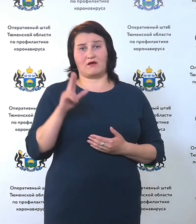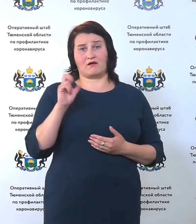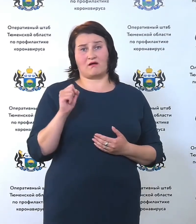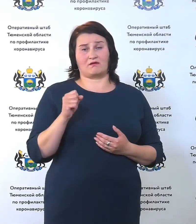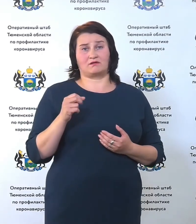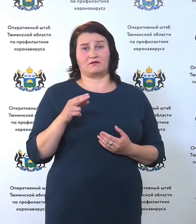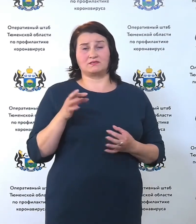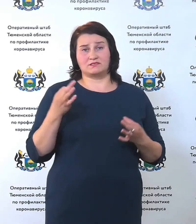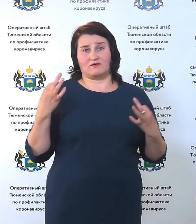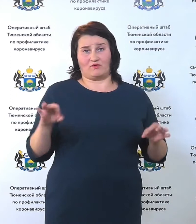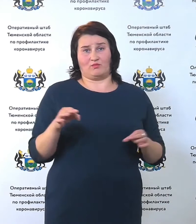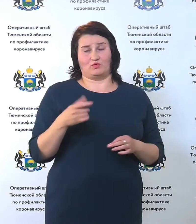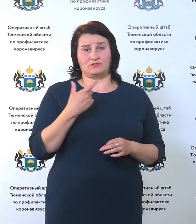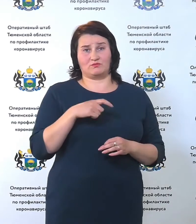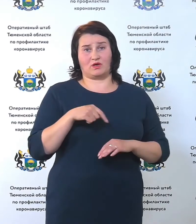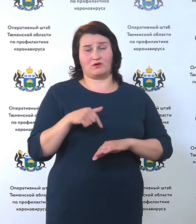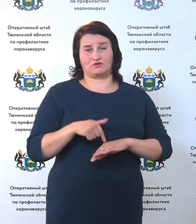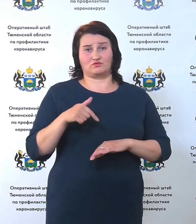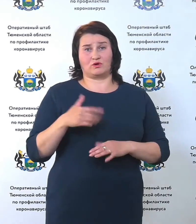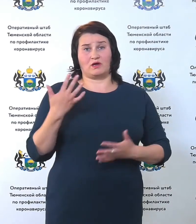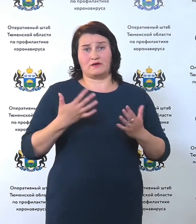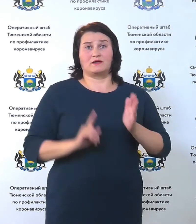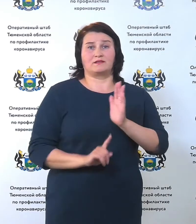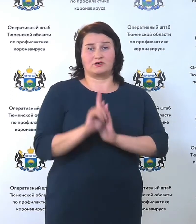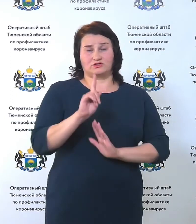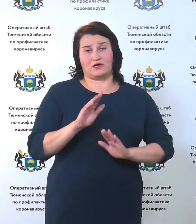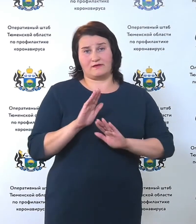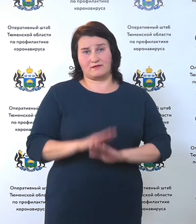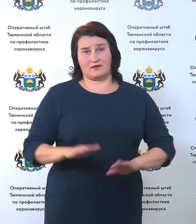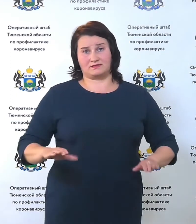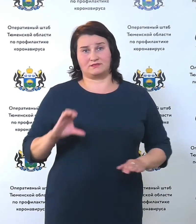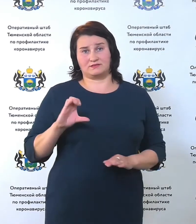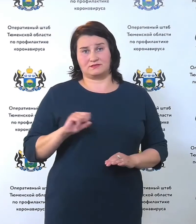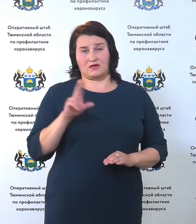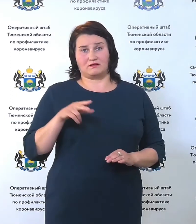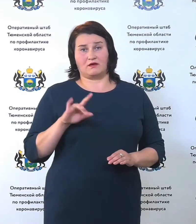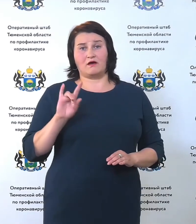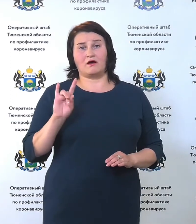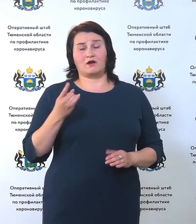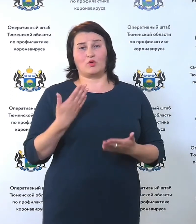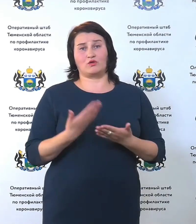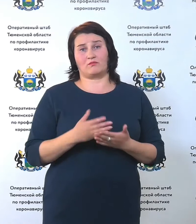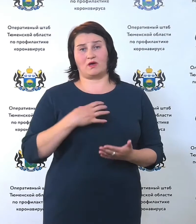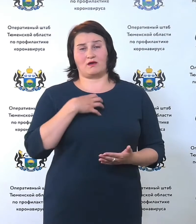само собой разумеется, что даже начиная с детского сада, ну вот закашлял ребёнок.